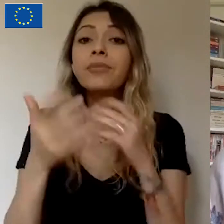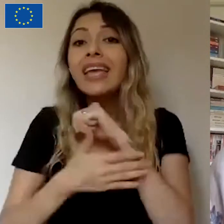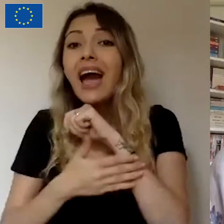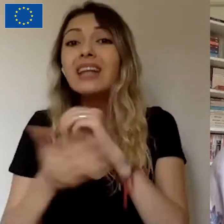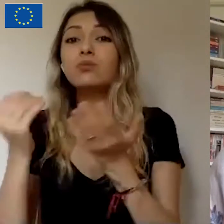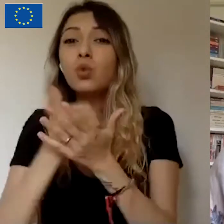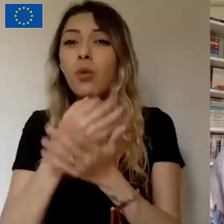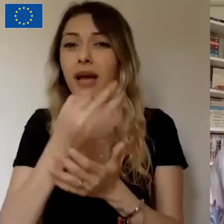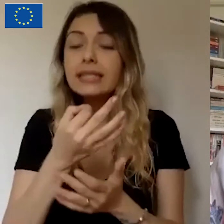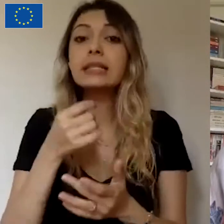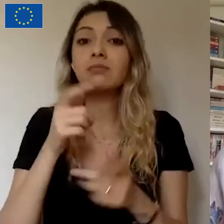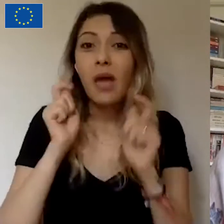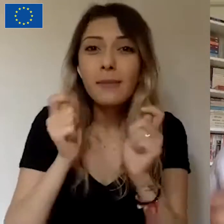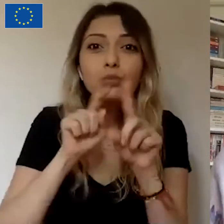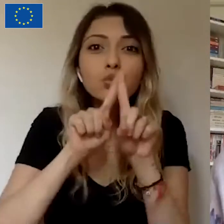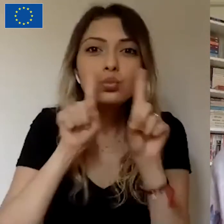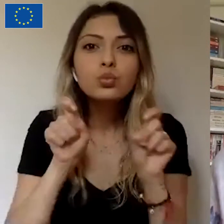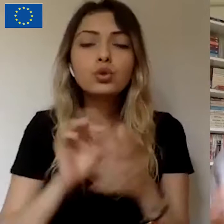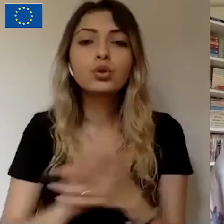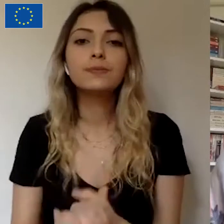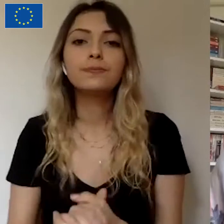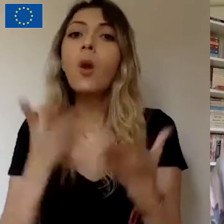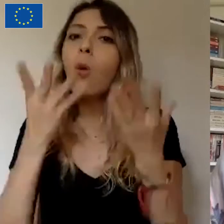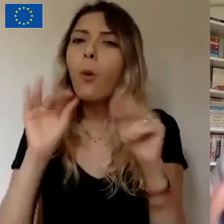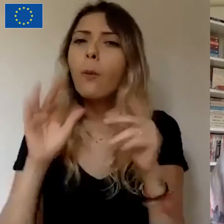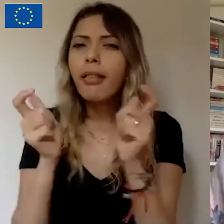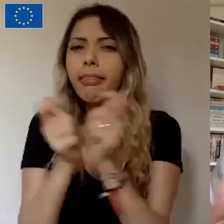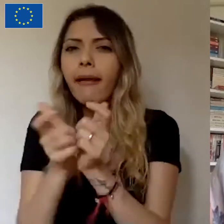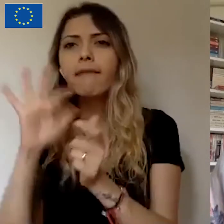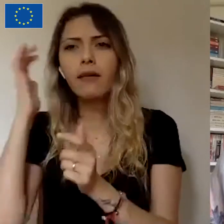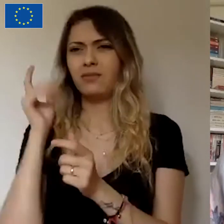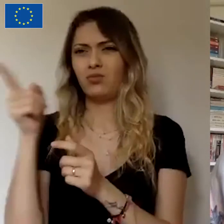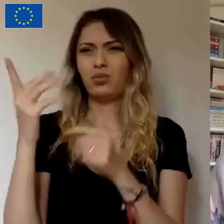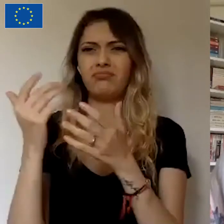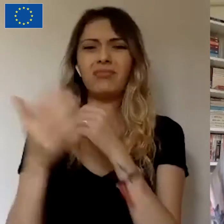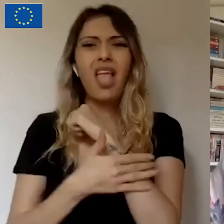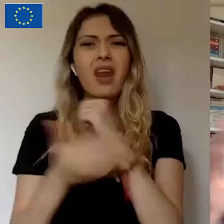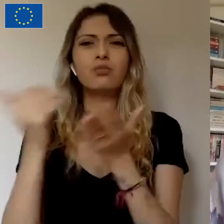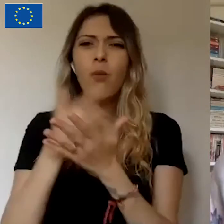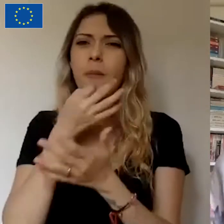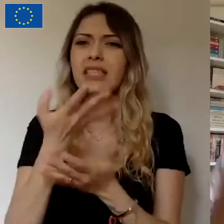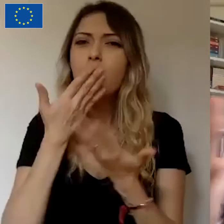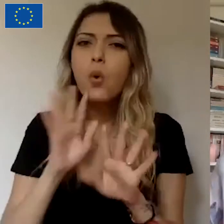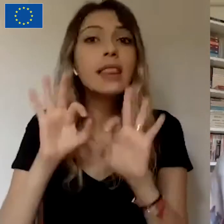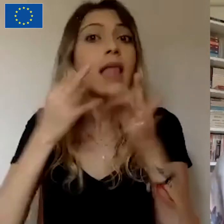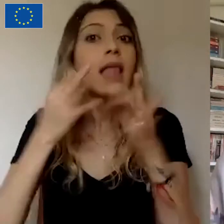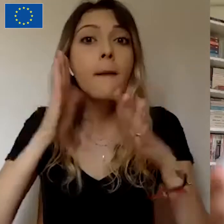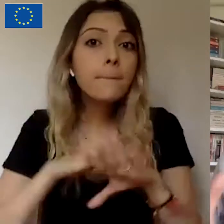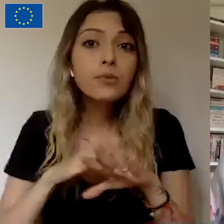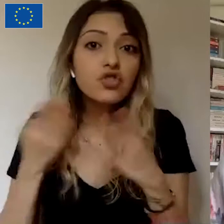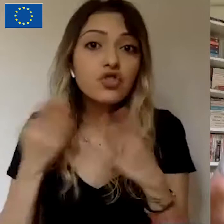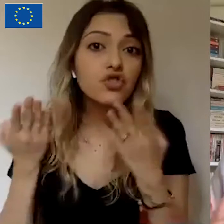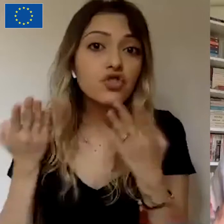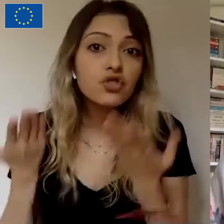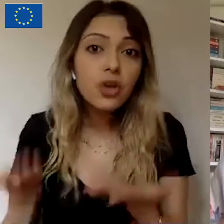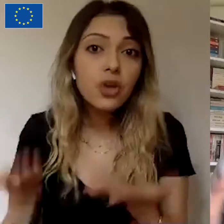talep ediyor musunuz? Olmayan örgütler için nasıl bir sistem işletiyorsunuz? Bir miktar yani Fonguga